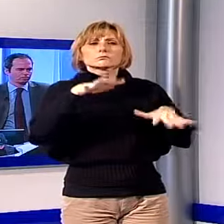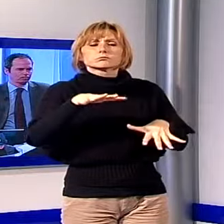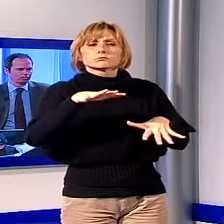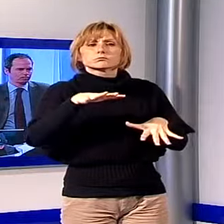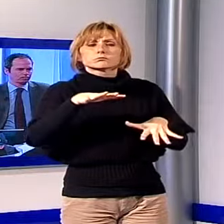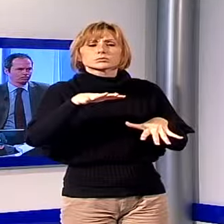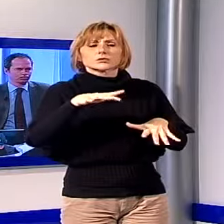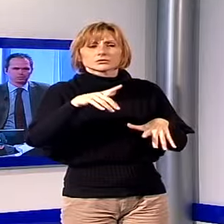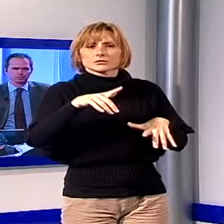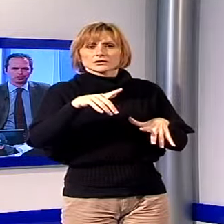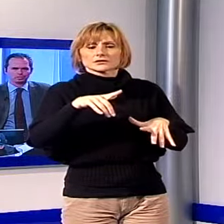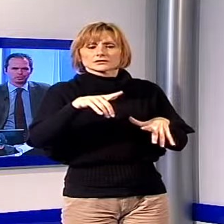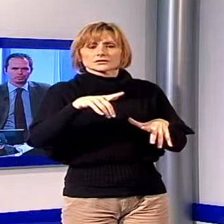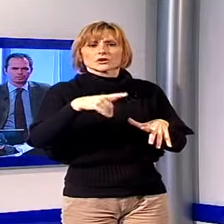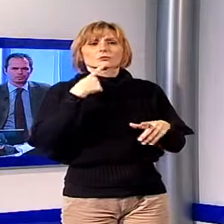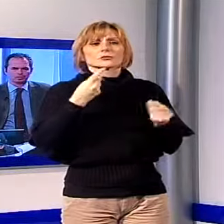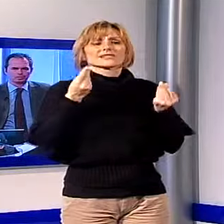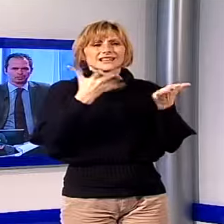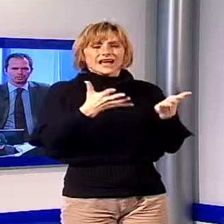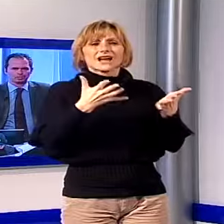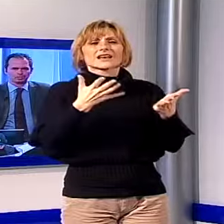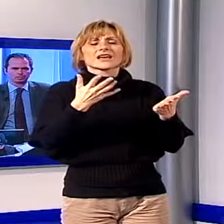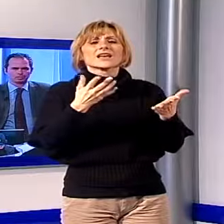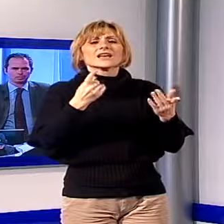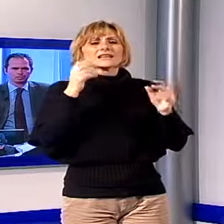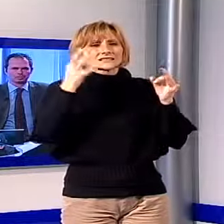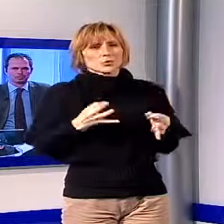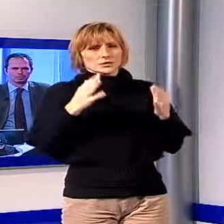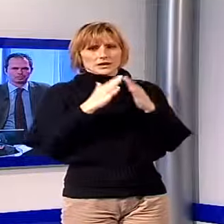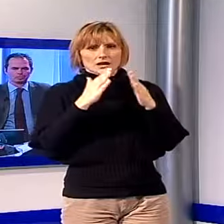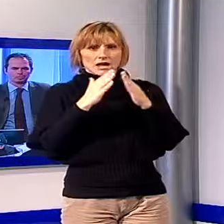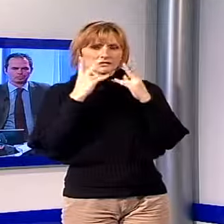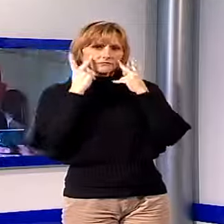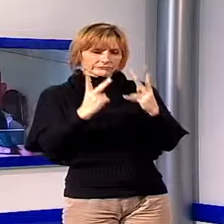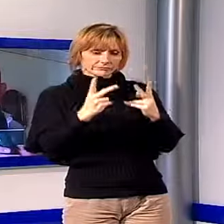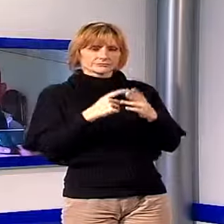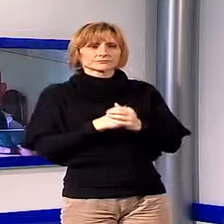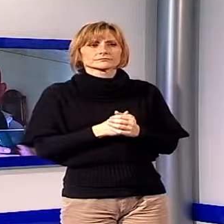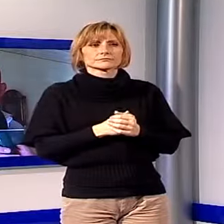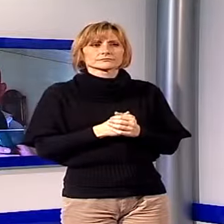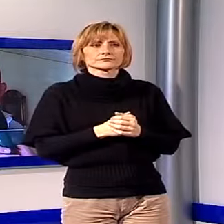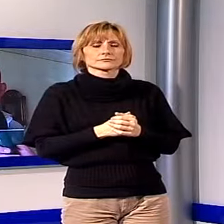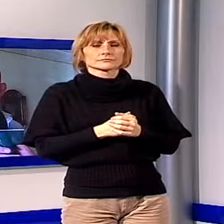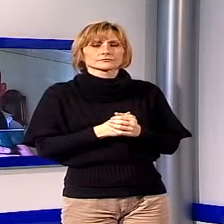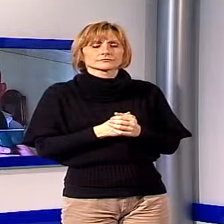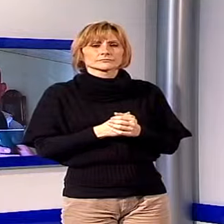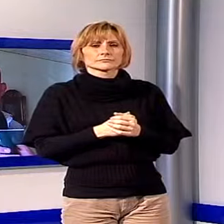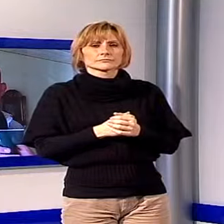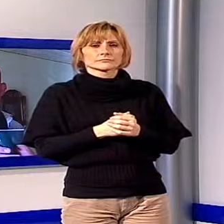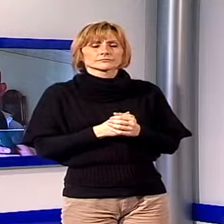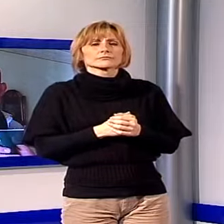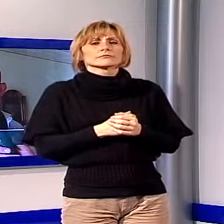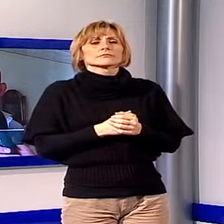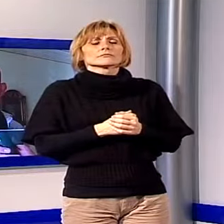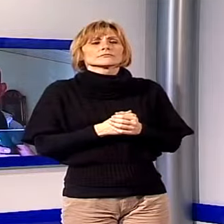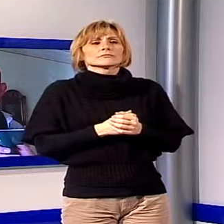in generale e soprattutto evitare ritardi che a volte possono avvenire in questo contesto. Tutto si è